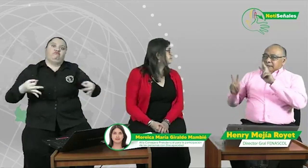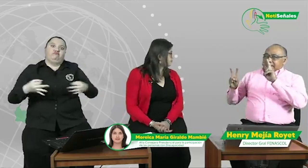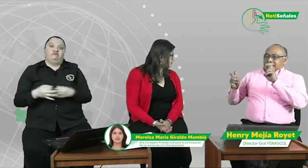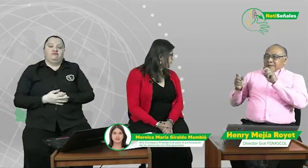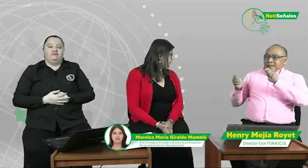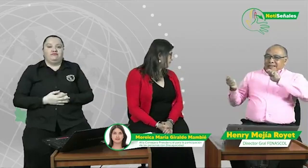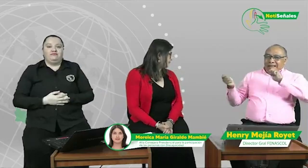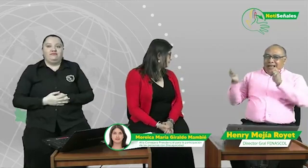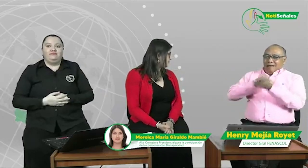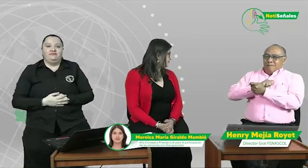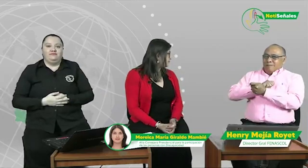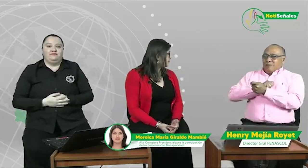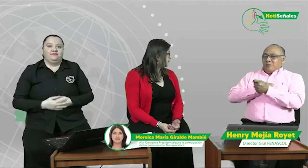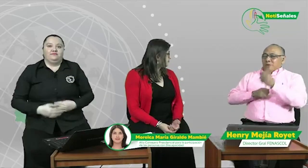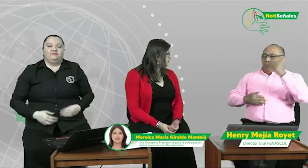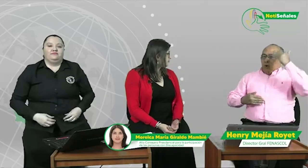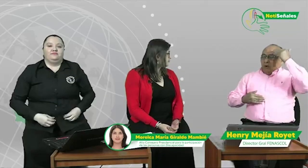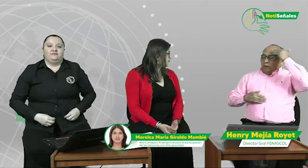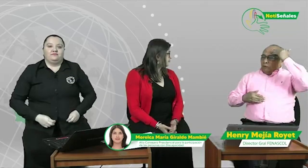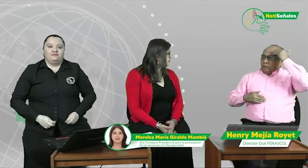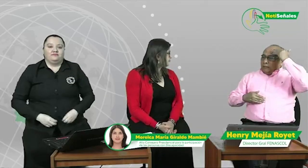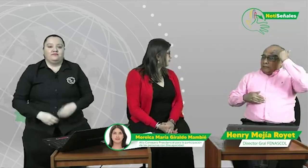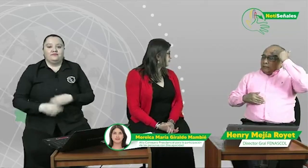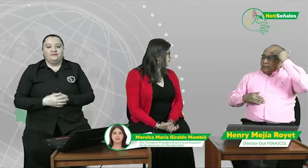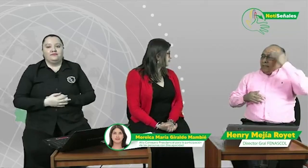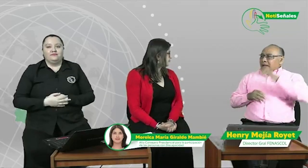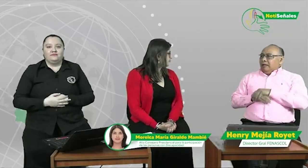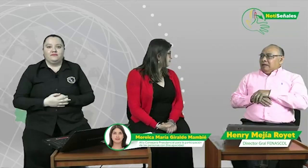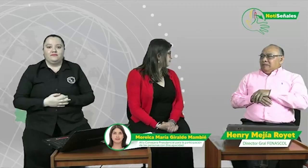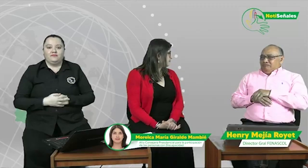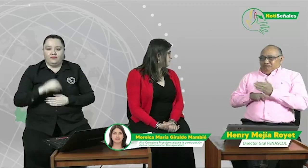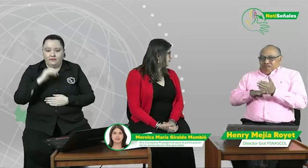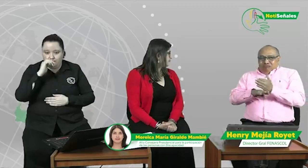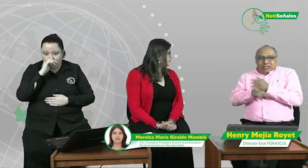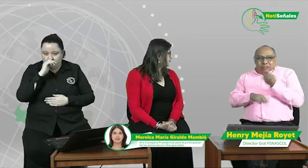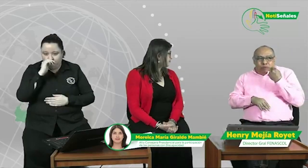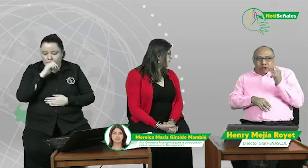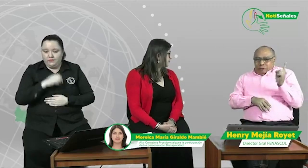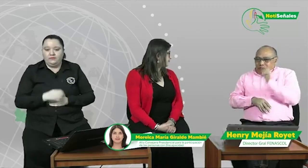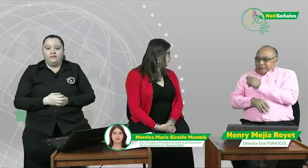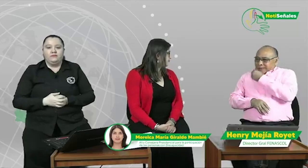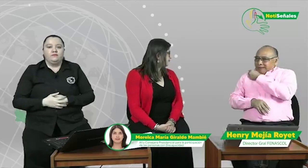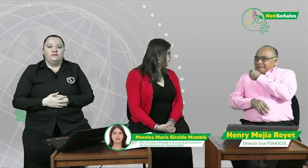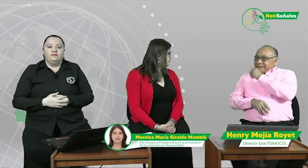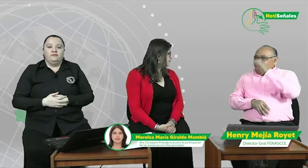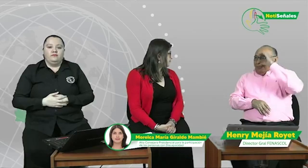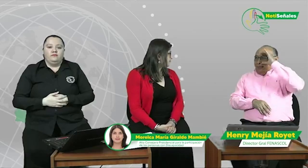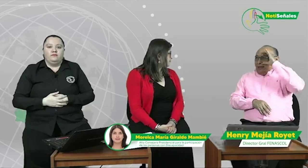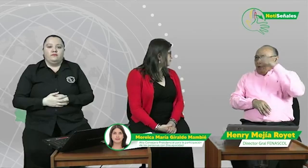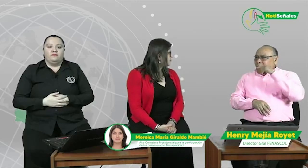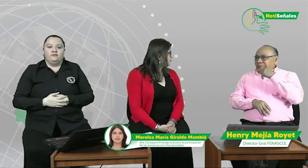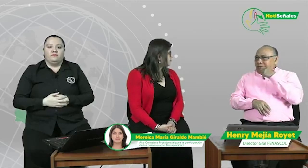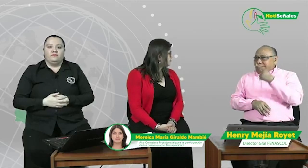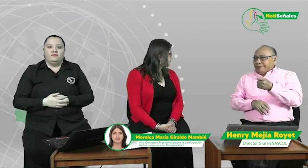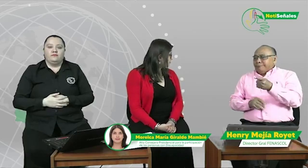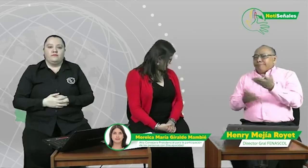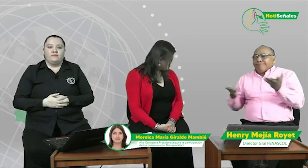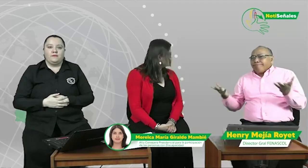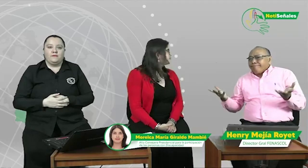Y es que ese tema de lograr los verdaderos cambios y de una toma de conciencia, pues lo estábamos hablando en la entrevista con Diego